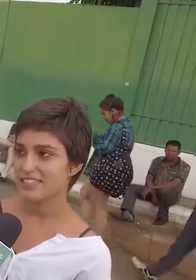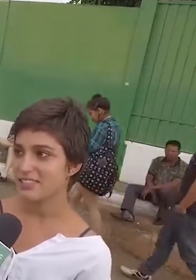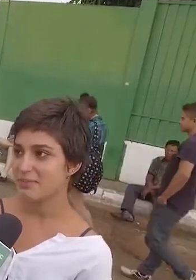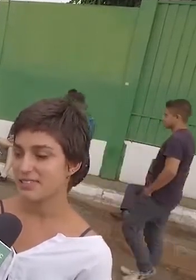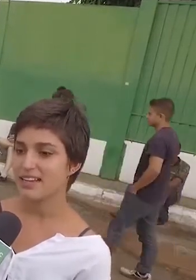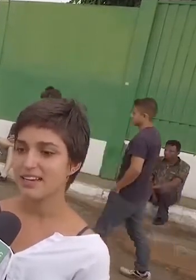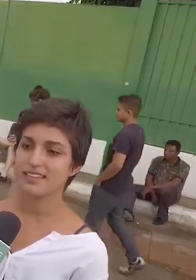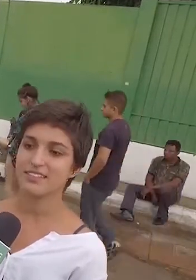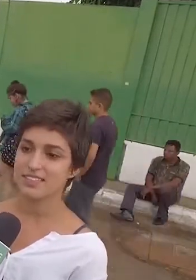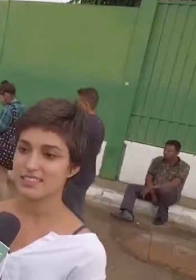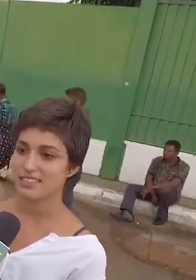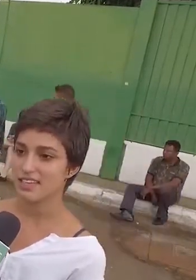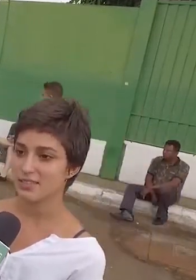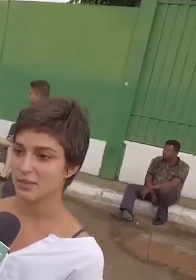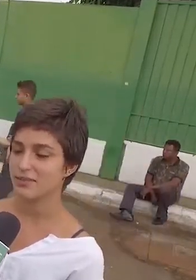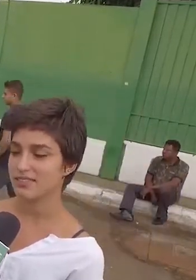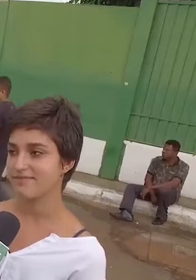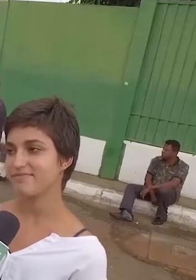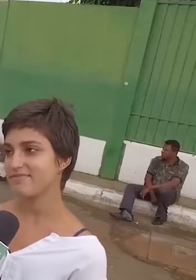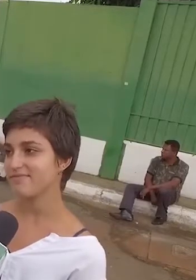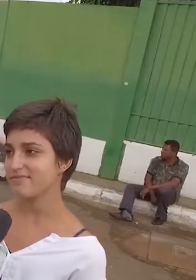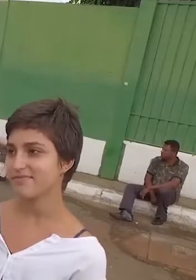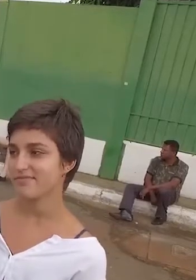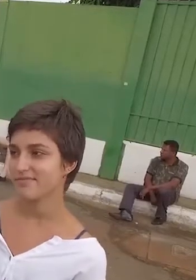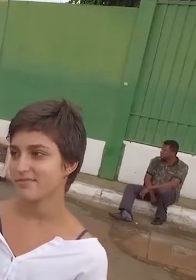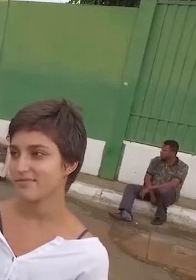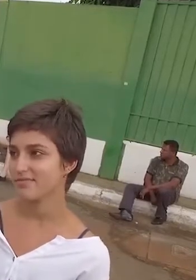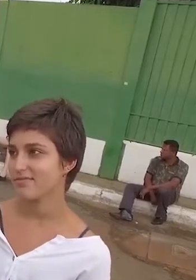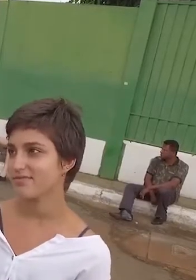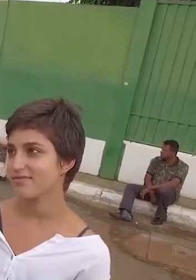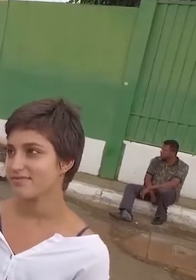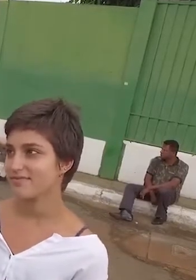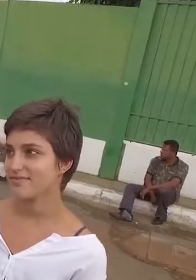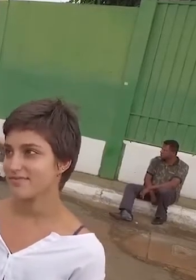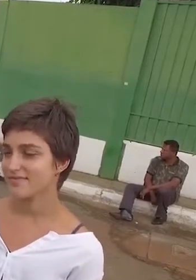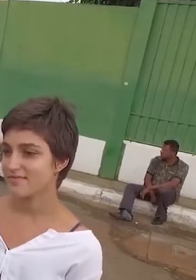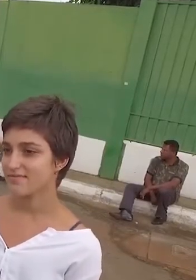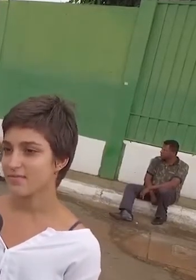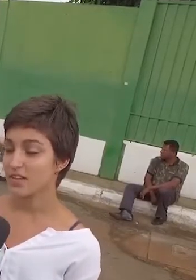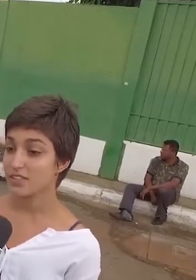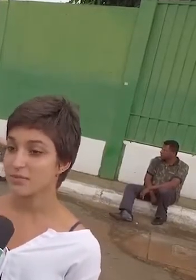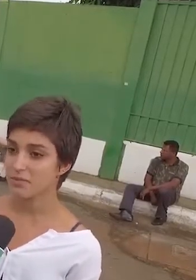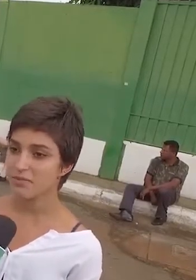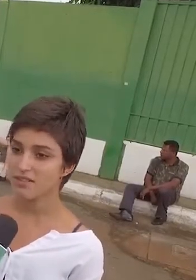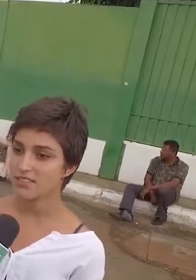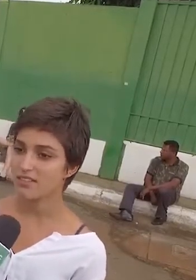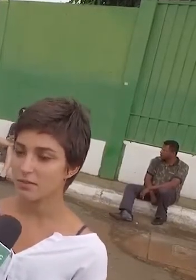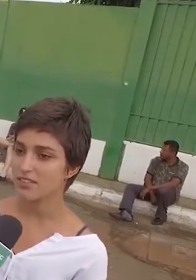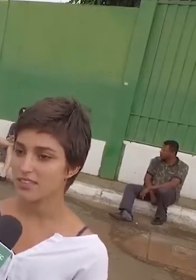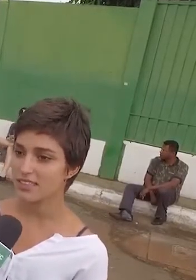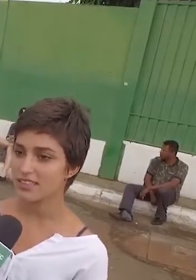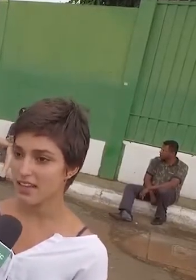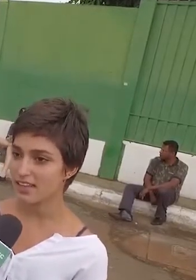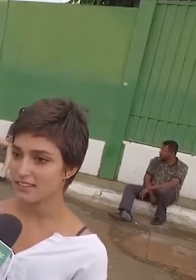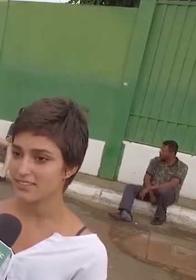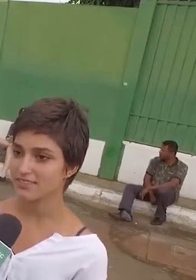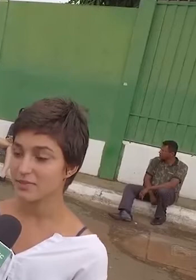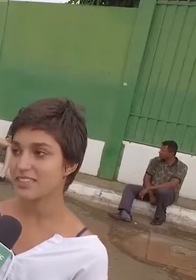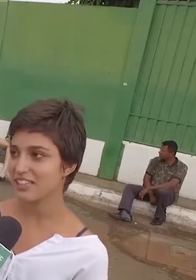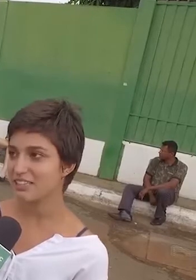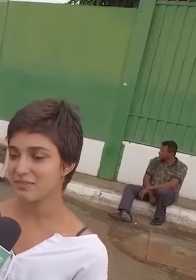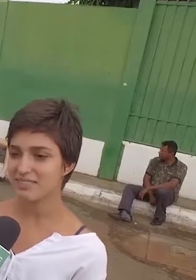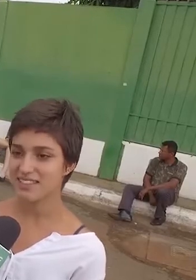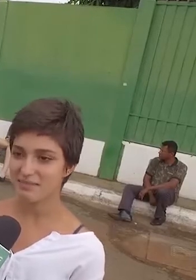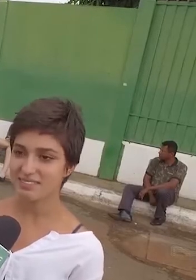faz a gente pensar e conscientizar sobre tá ótimo e o que você achou desse primeiro dia de prova? eu achei muito bom estava muito organizado